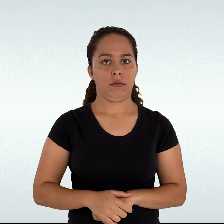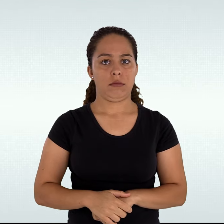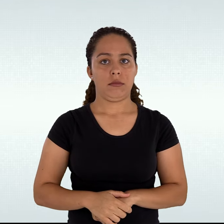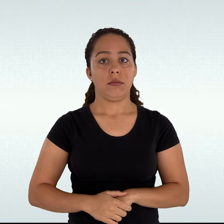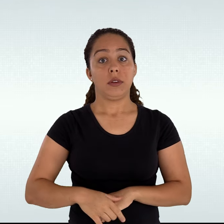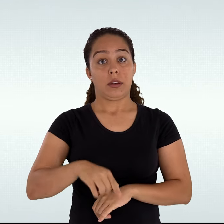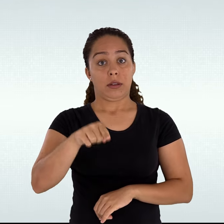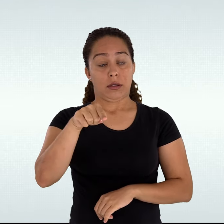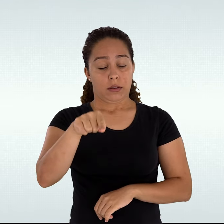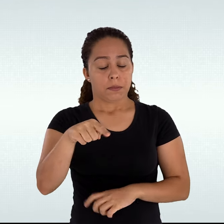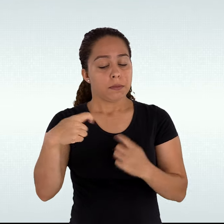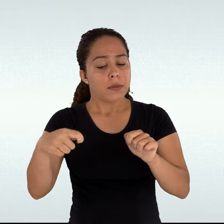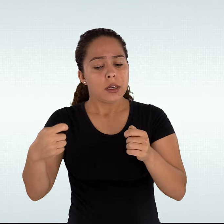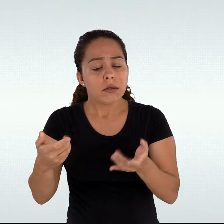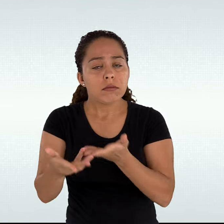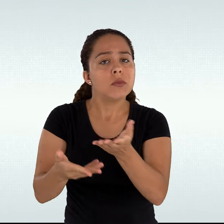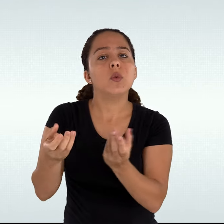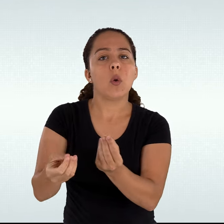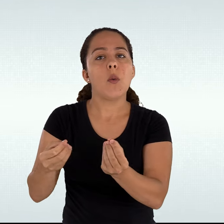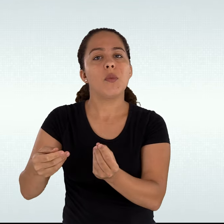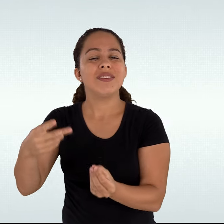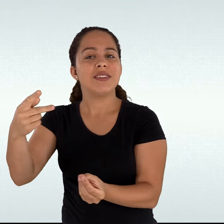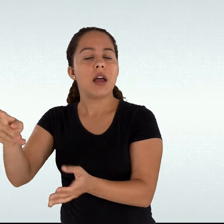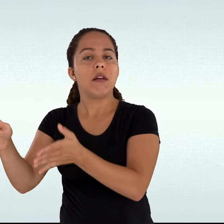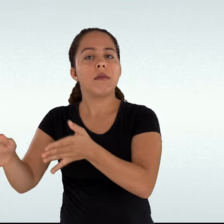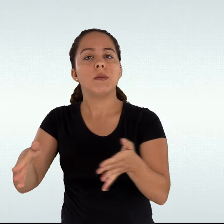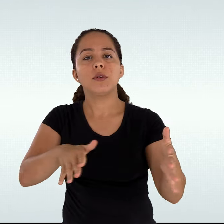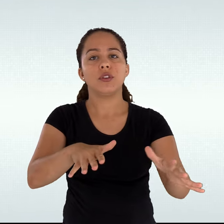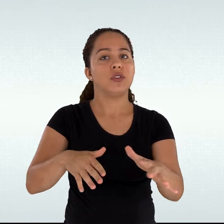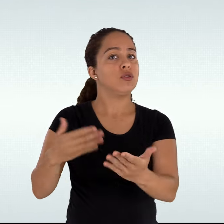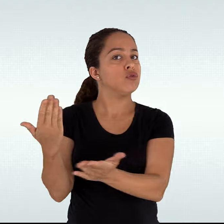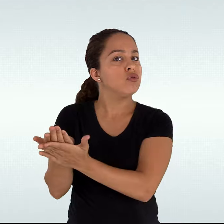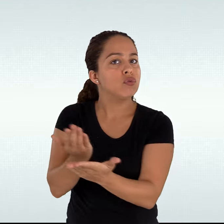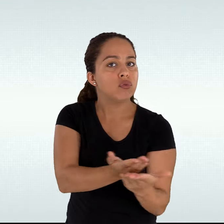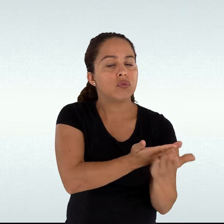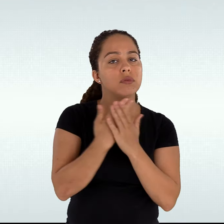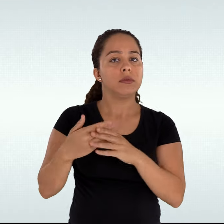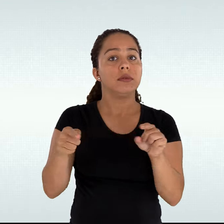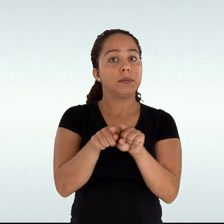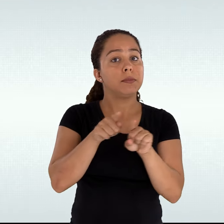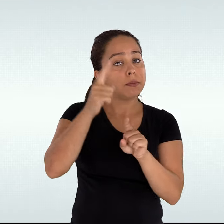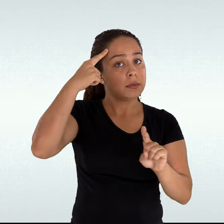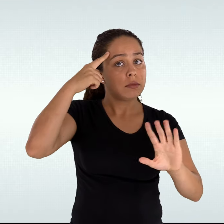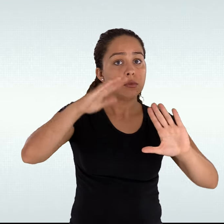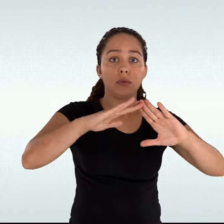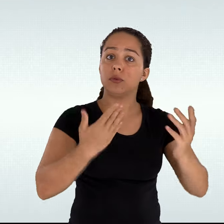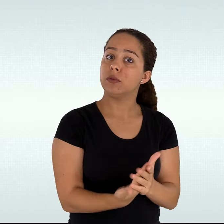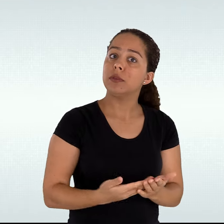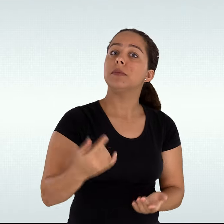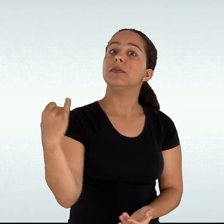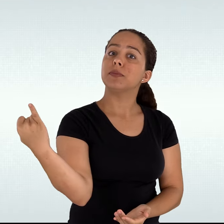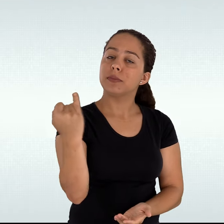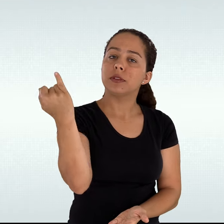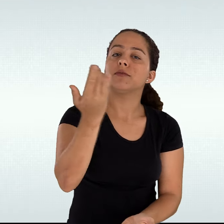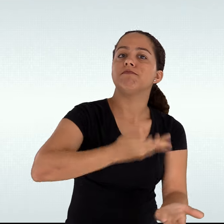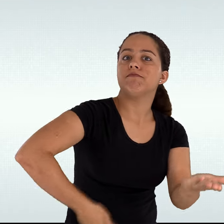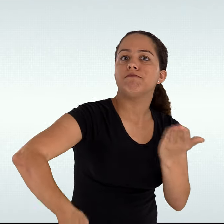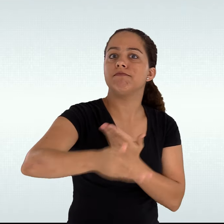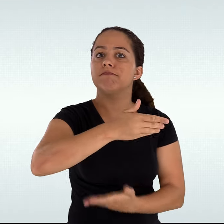formativo do dissente e que o espaço escolar seja um ambiente democrático, pautado no diálogo e no respeito às